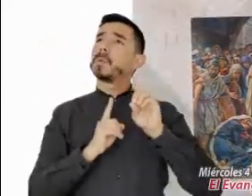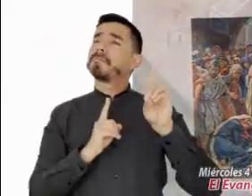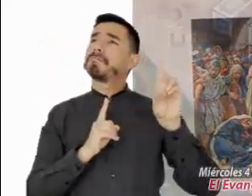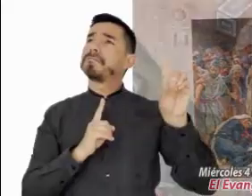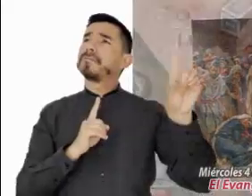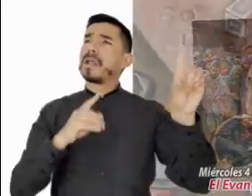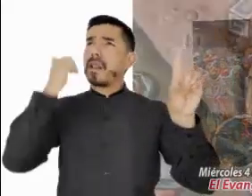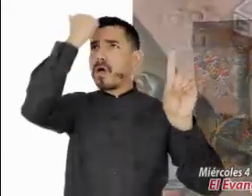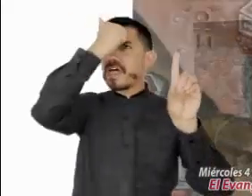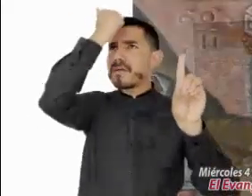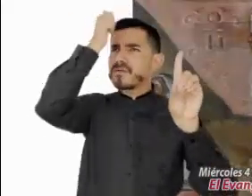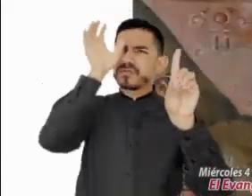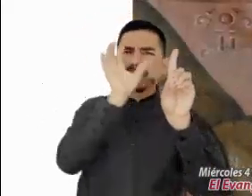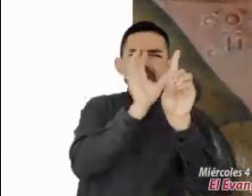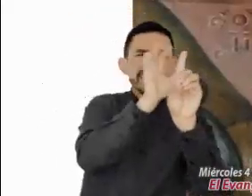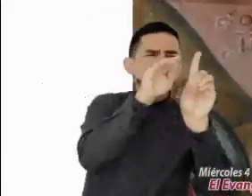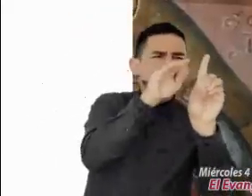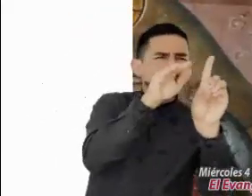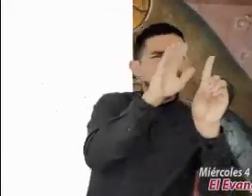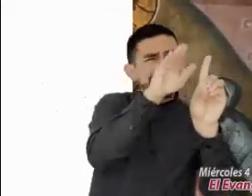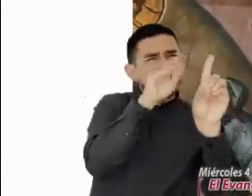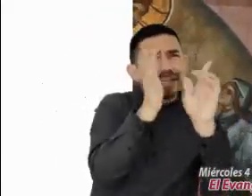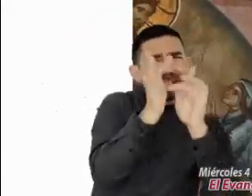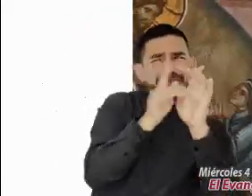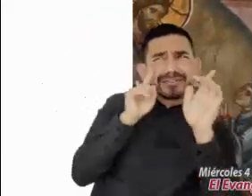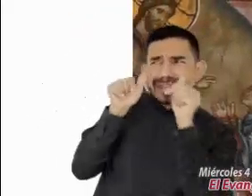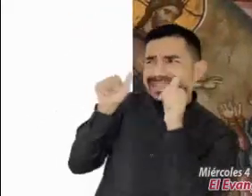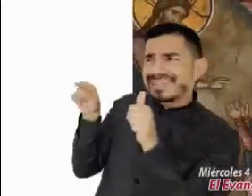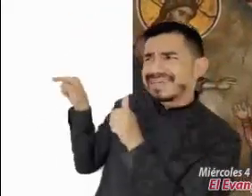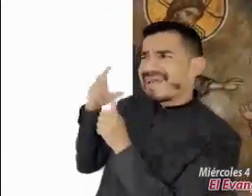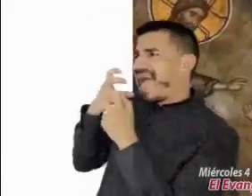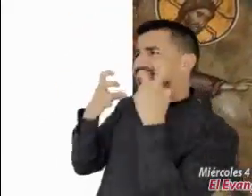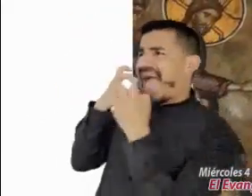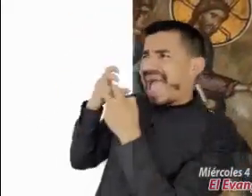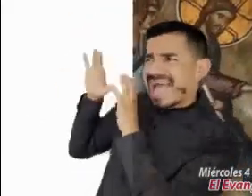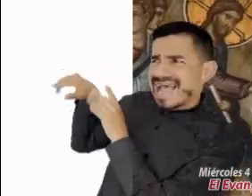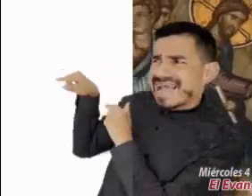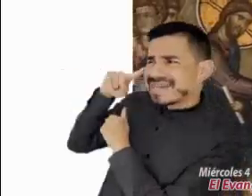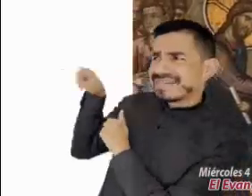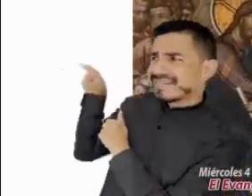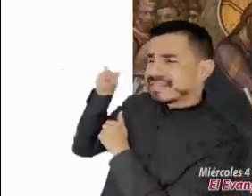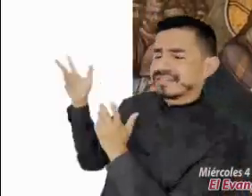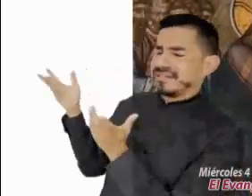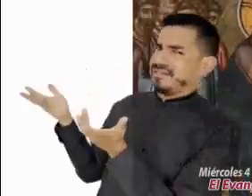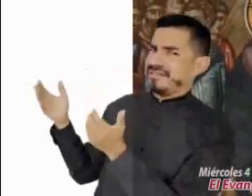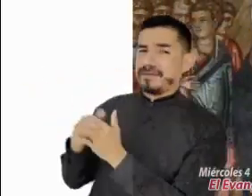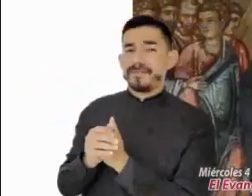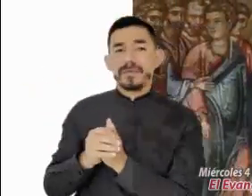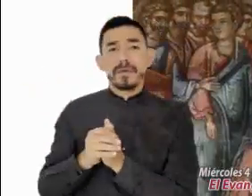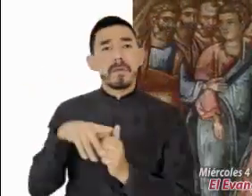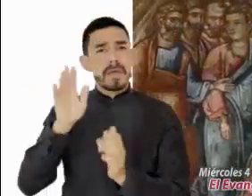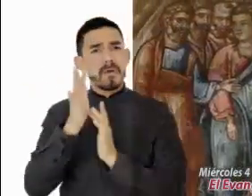palabra. Pero los discípulos se acercaron y le arruinaron. Atiéndela, porque viene gritando detrás de nosotros.